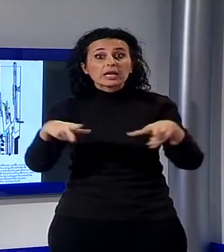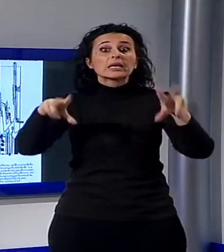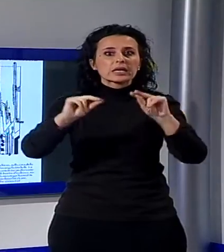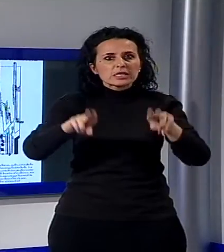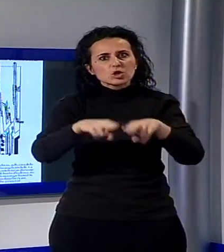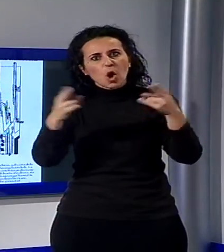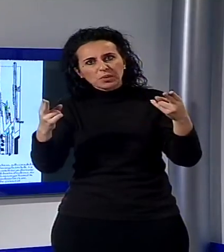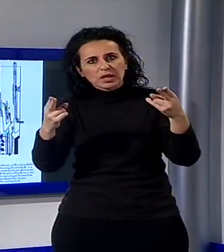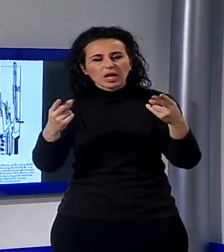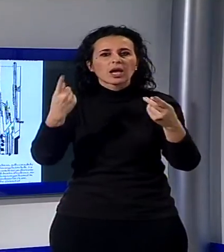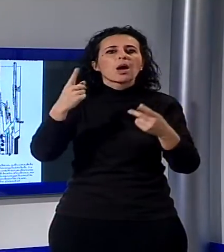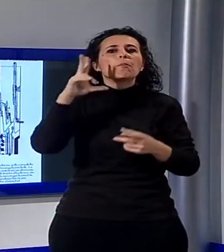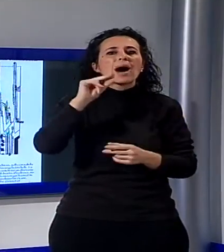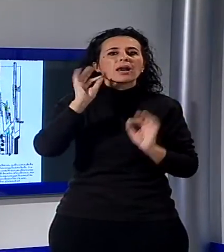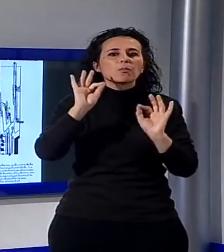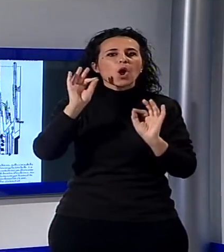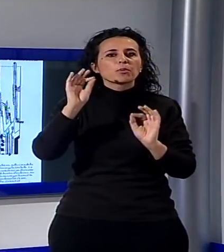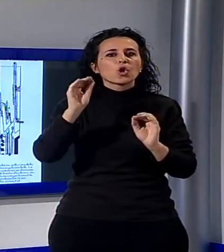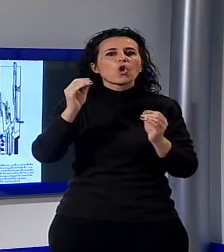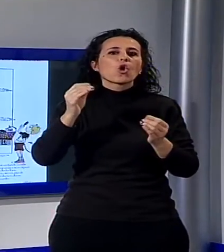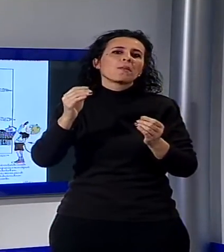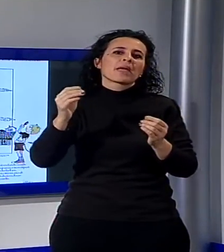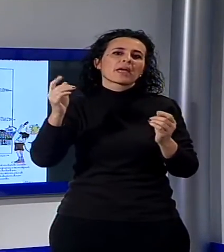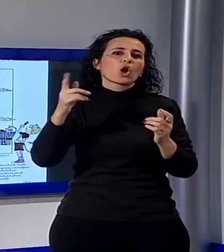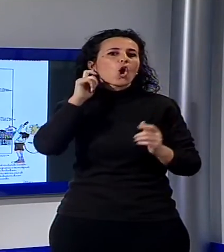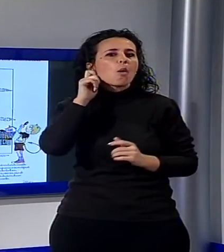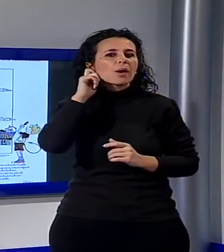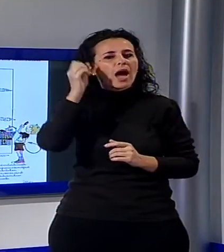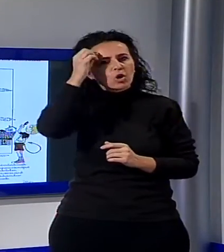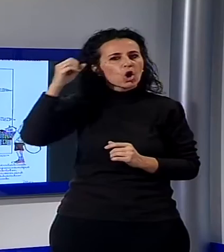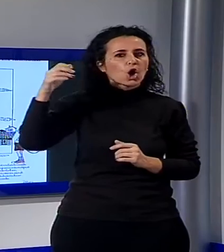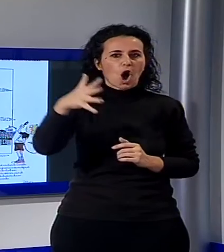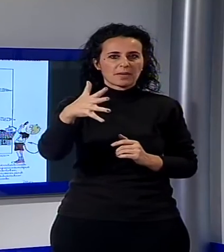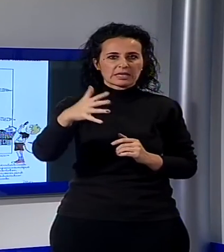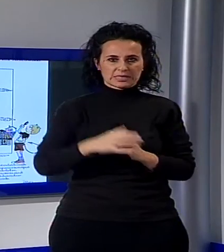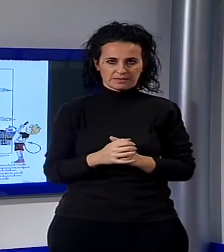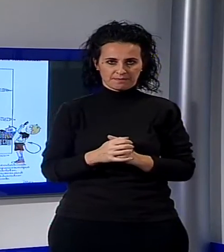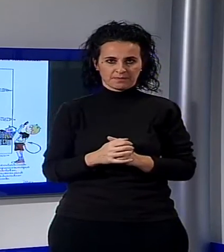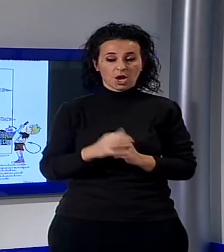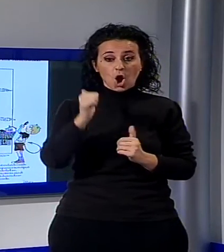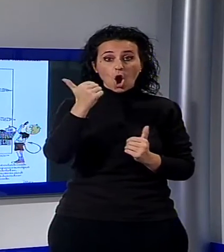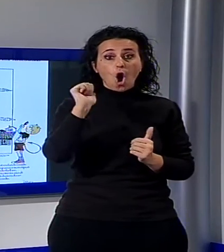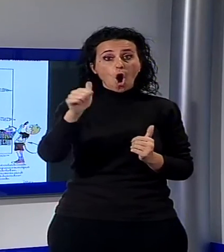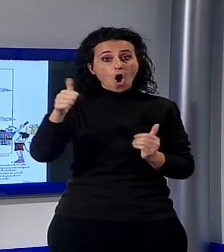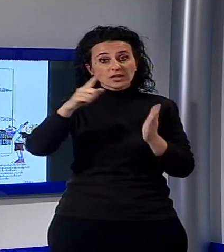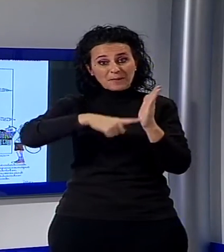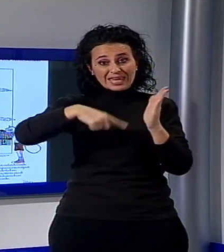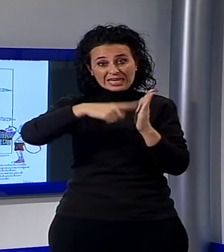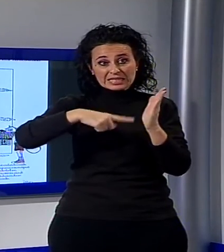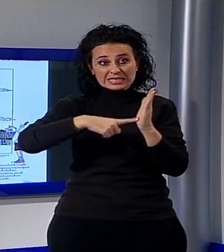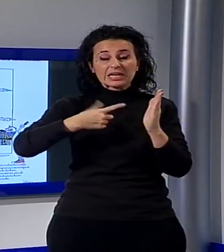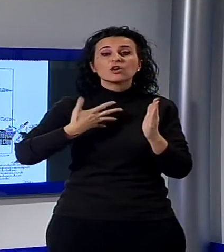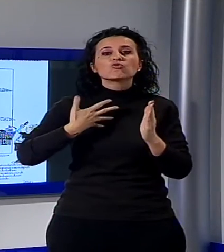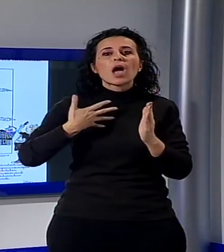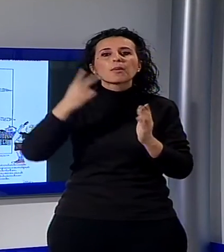nascita di Lucca Comics & Games. Per ogni mese, lo vedete, sono state utilizzate tavole di fumetti legate alle leggende